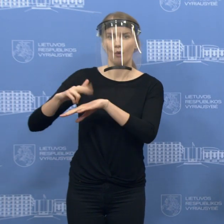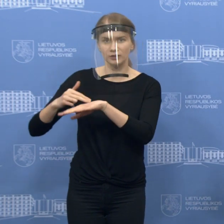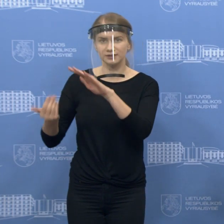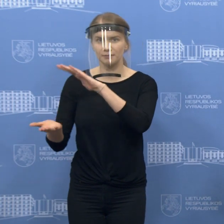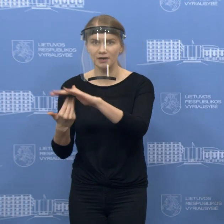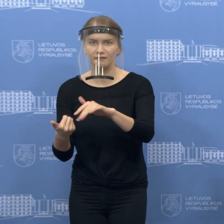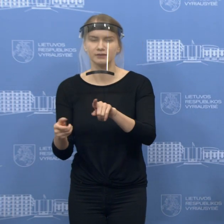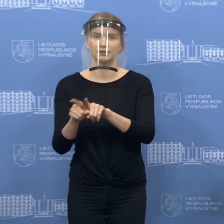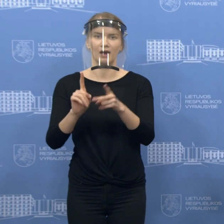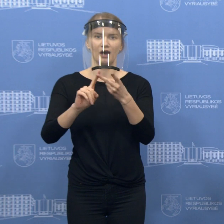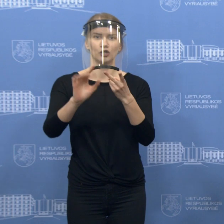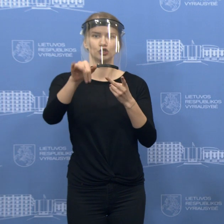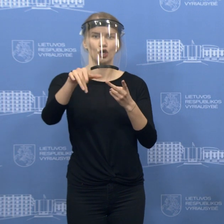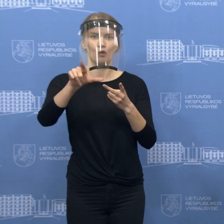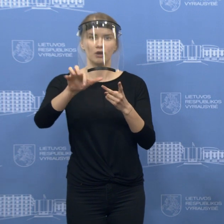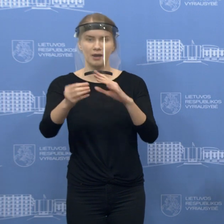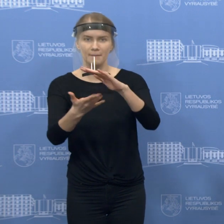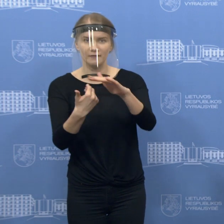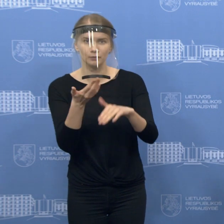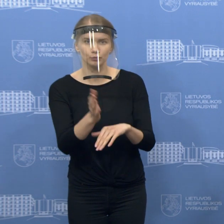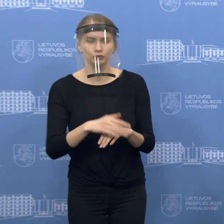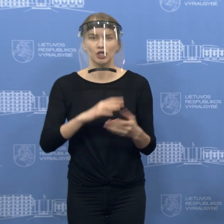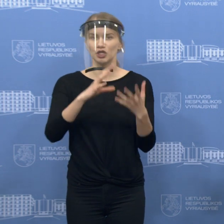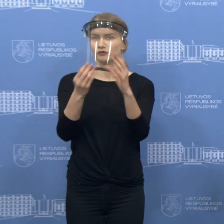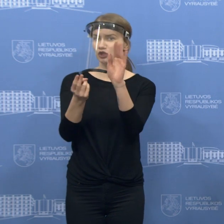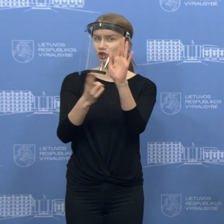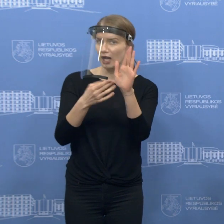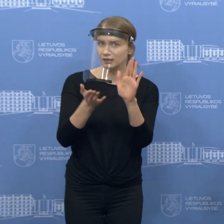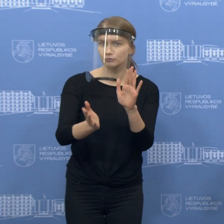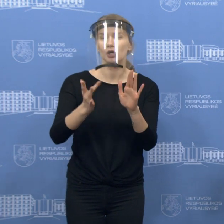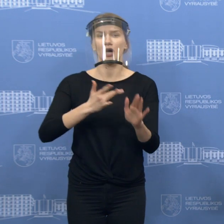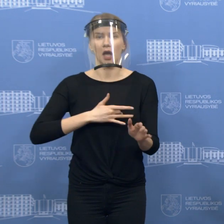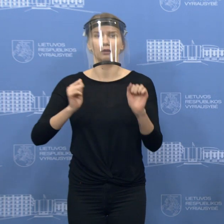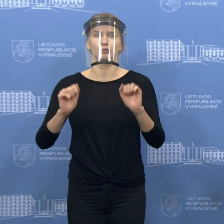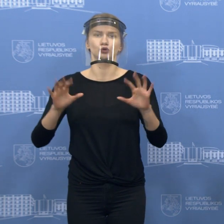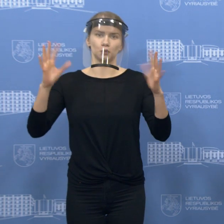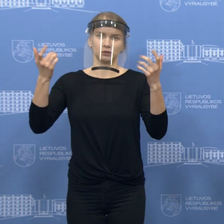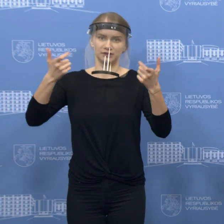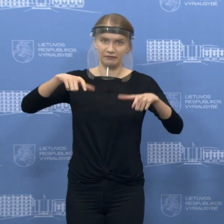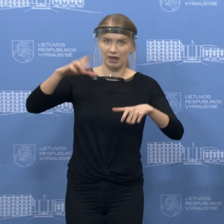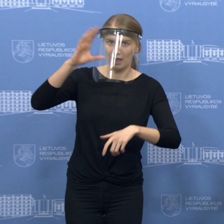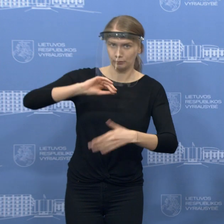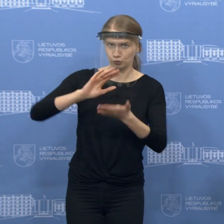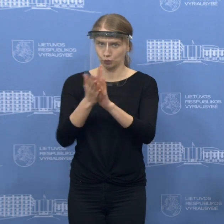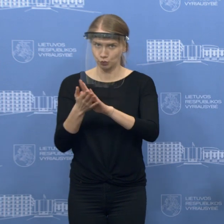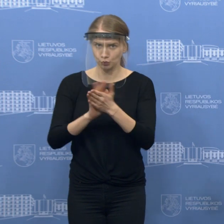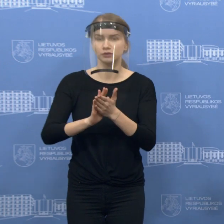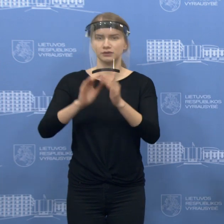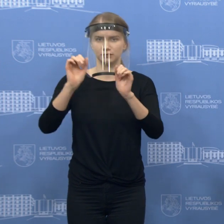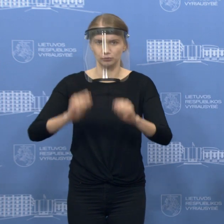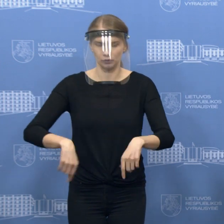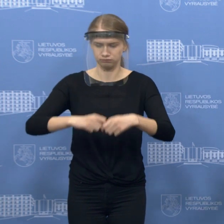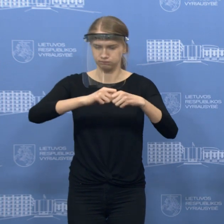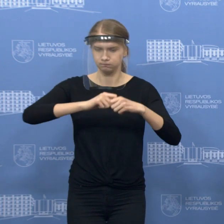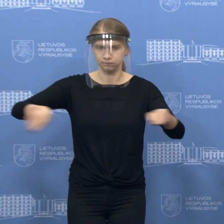Tai bus kelio ženklai draudžinti įvažiavimą. Gali būti ir fiziškas užtverimas, jeigu savaldybės administracijos nuspręs, su tokiu būdu